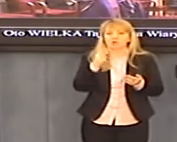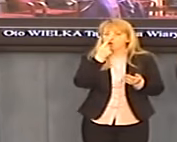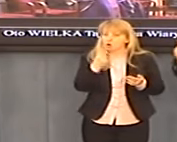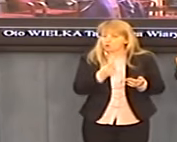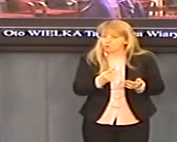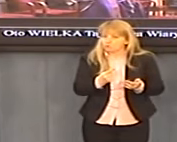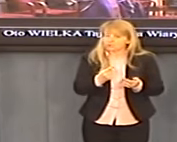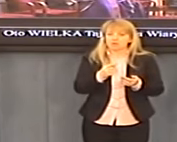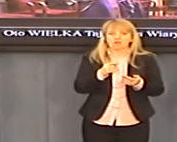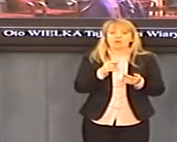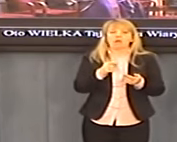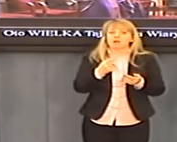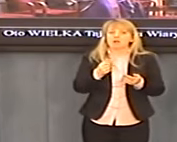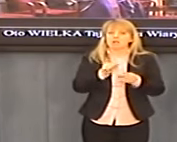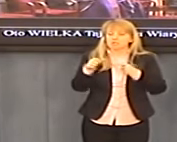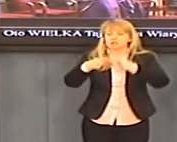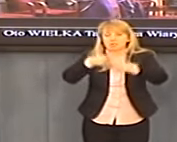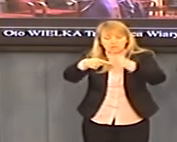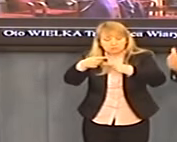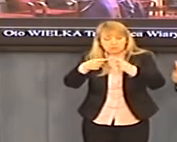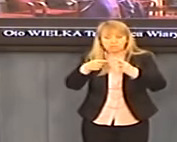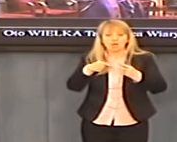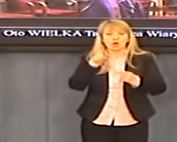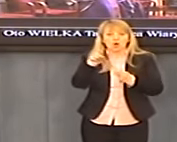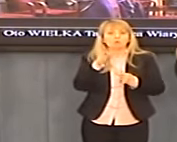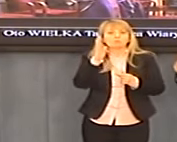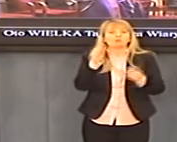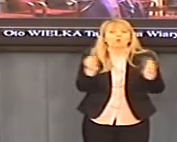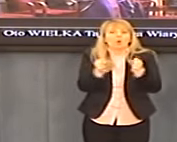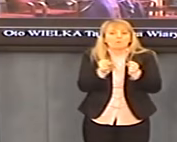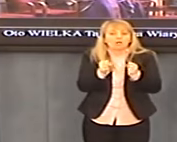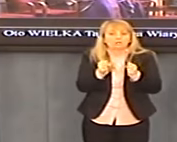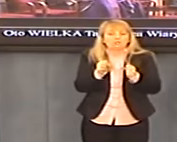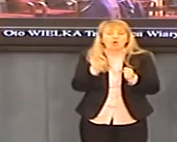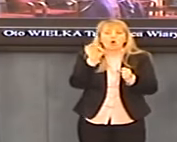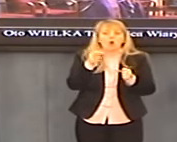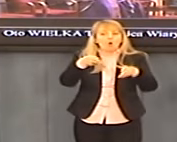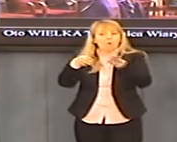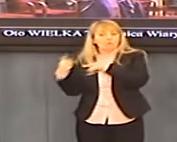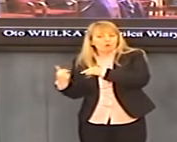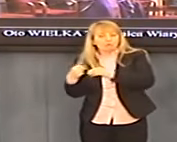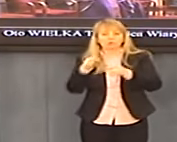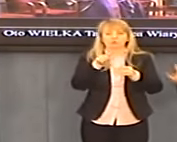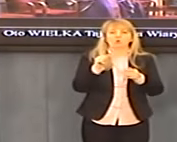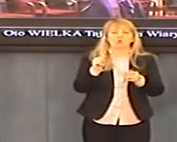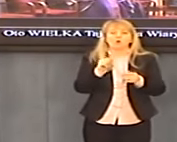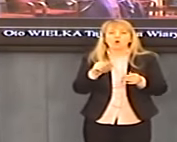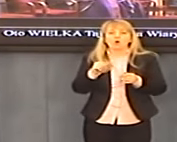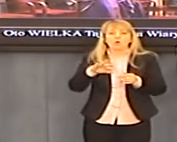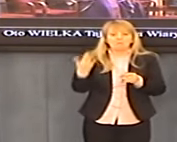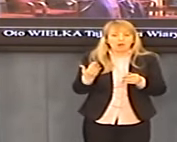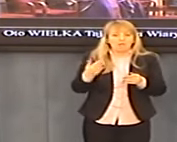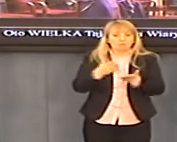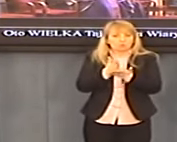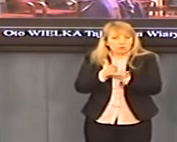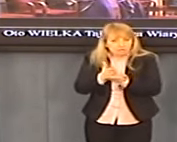tradycyjnie Rosjanie będą się bać prozelityzmu, nawracania prawosławnych przez polskich katolików. Zresztą